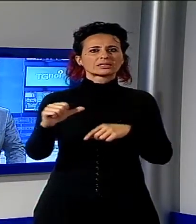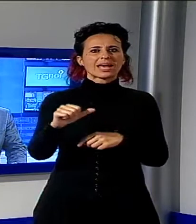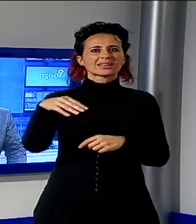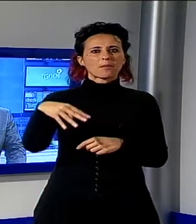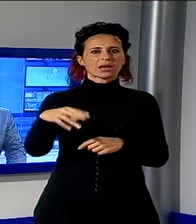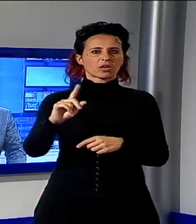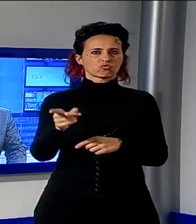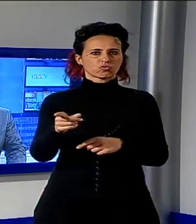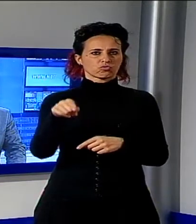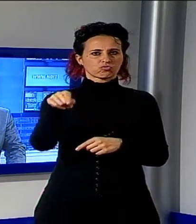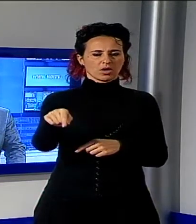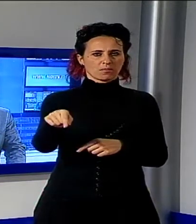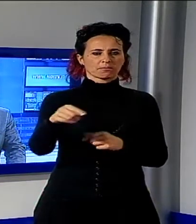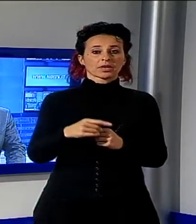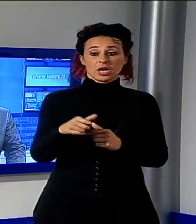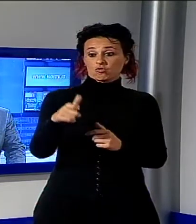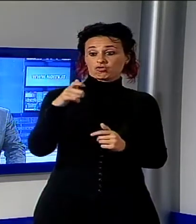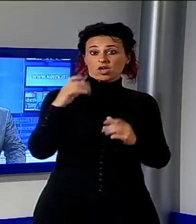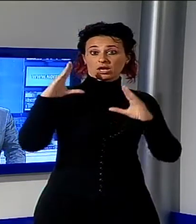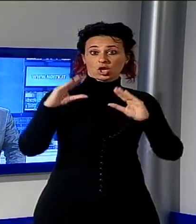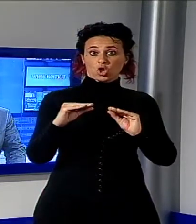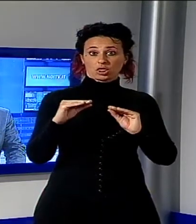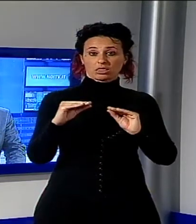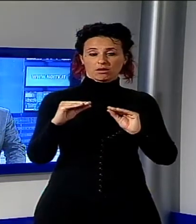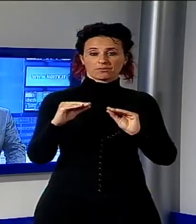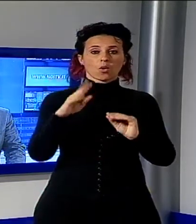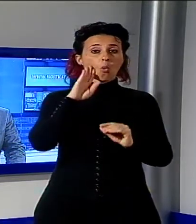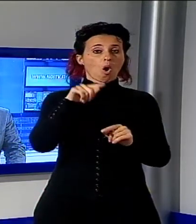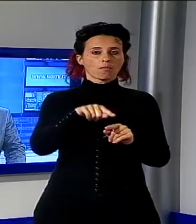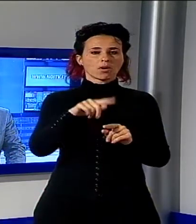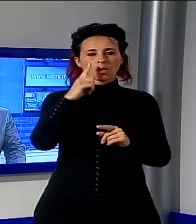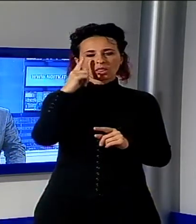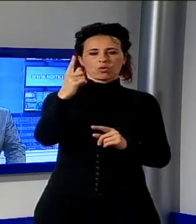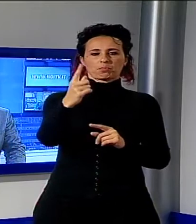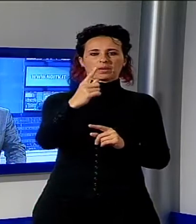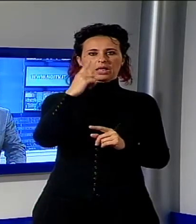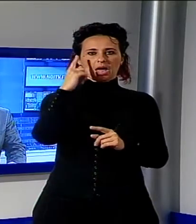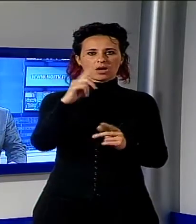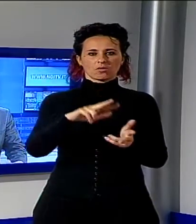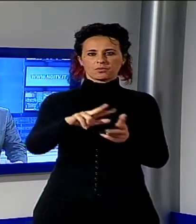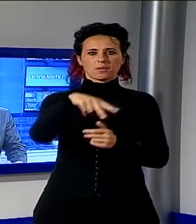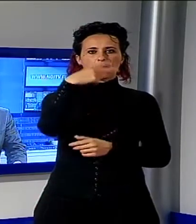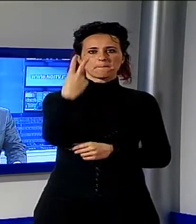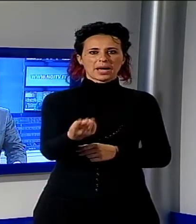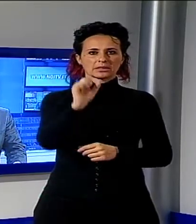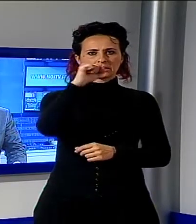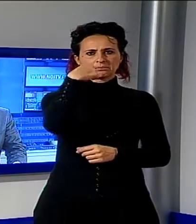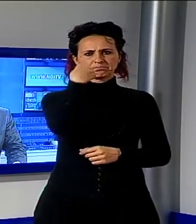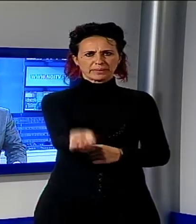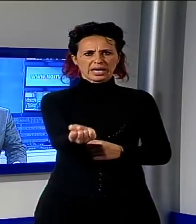L'uomo, che sarebbe stato ubriaco, è caduto sbattendo violentemente la testa. Nessuno era presente al momento della caduta. Si